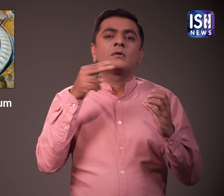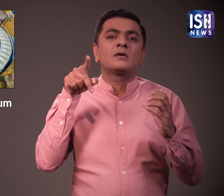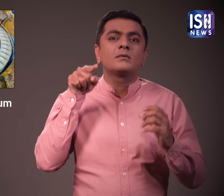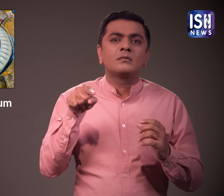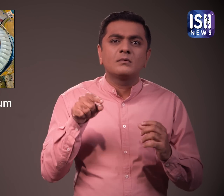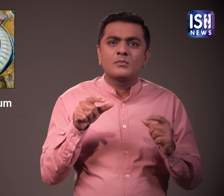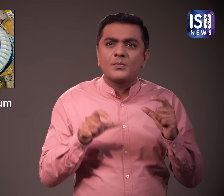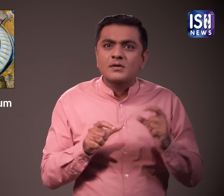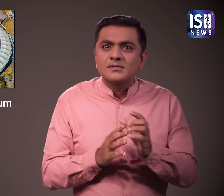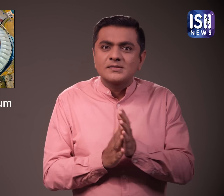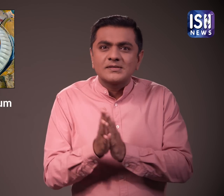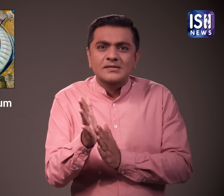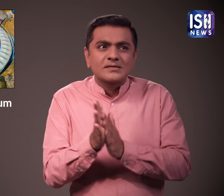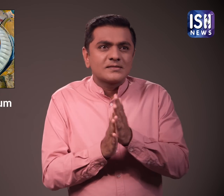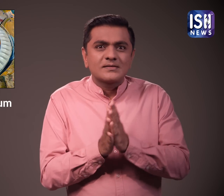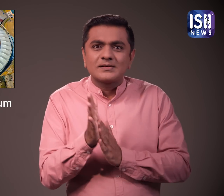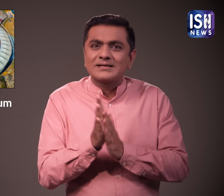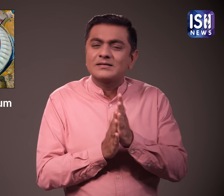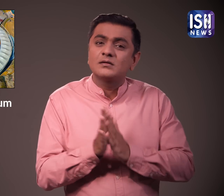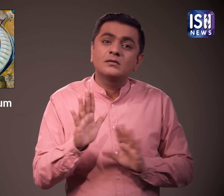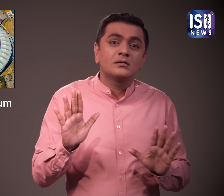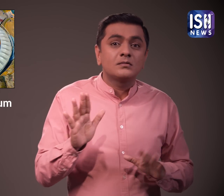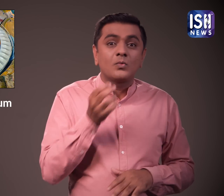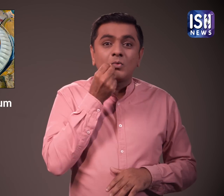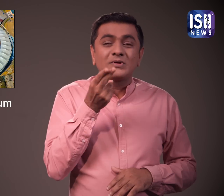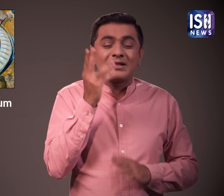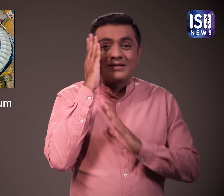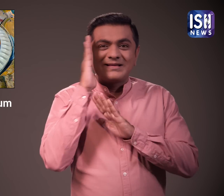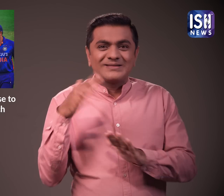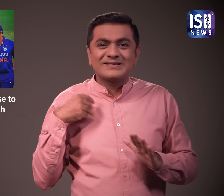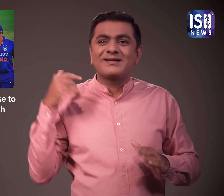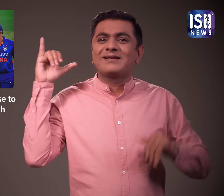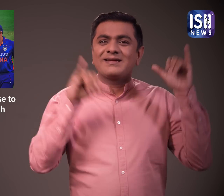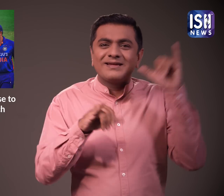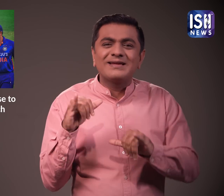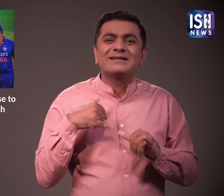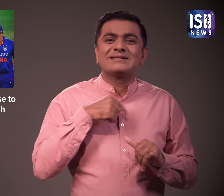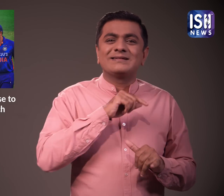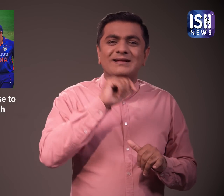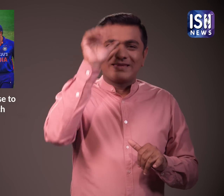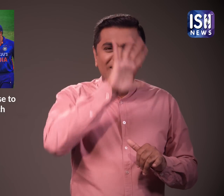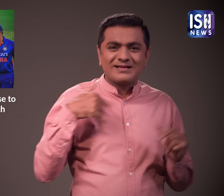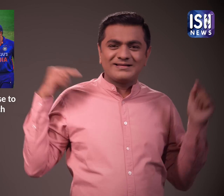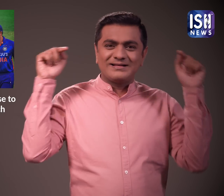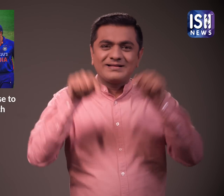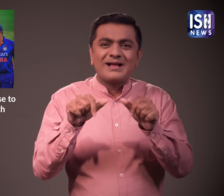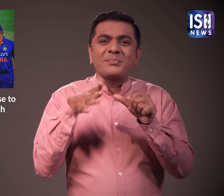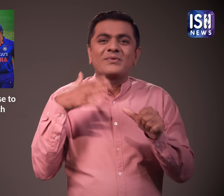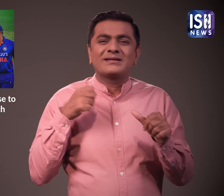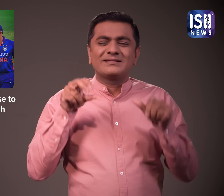इस मैच को लेकर सभी में बहुत उत्सा है और एमदाबाद में होटलों के कमरों की दरें लगबग 10